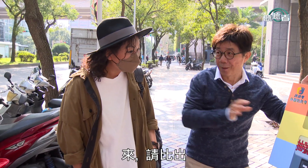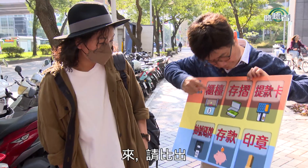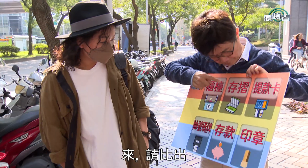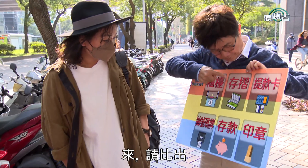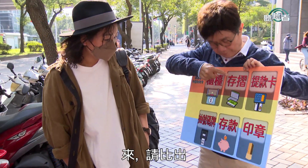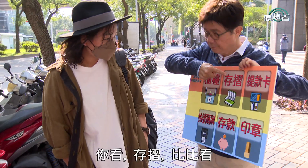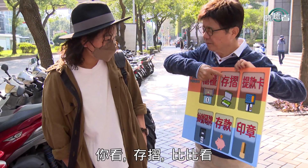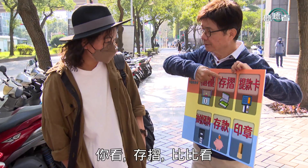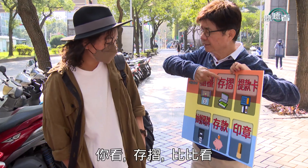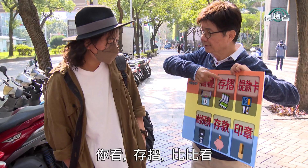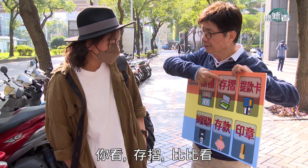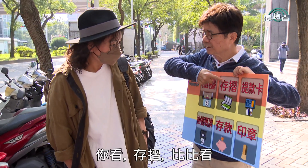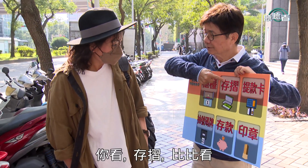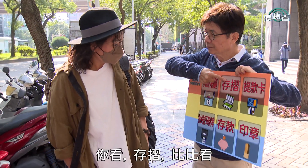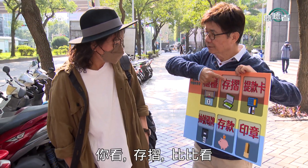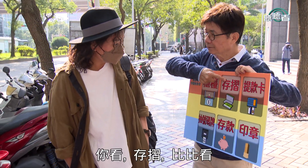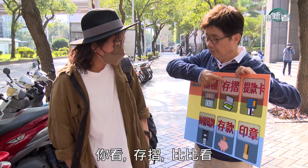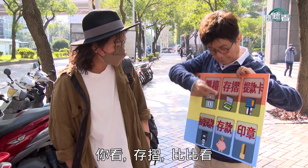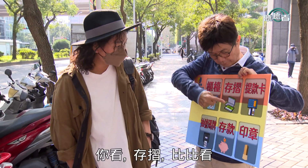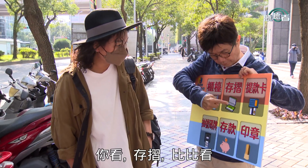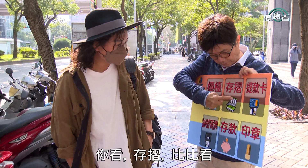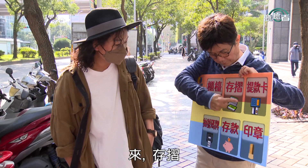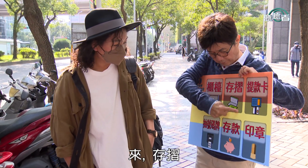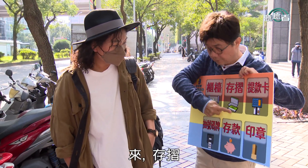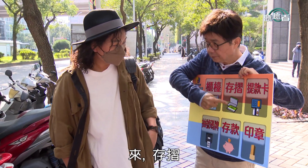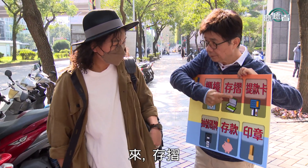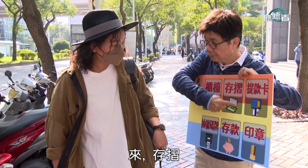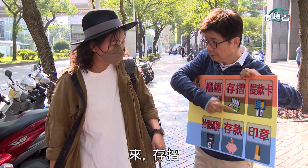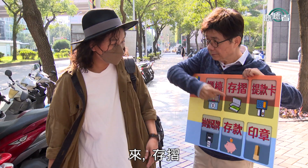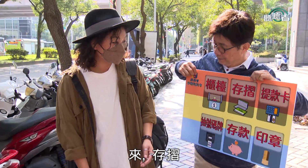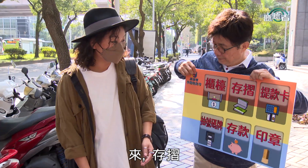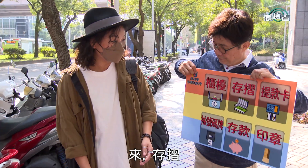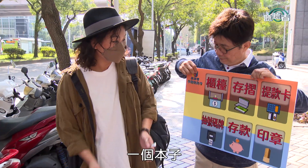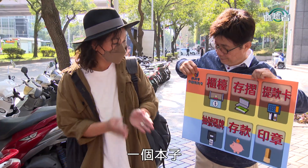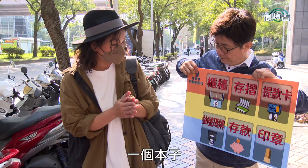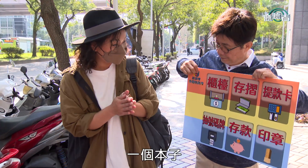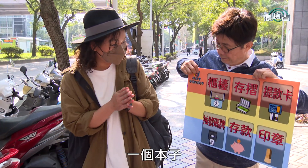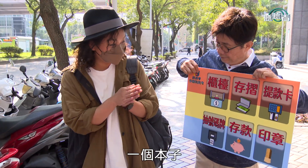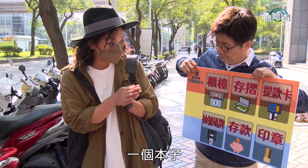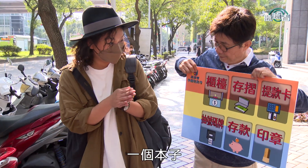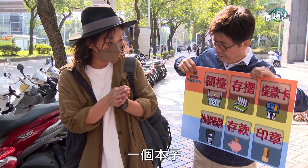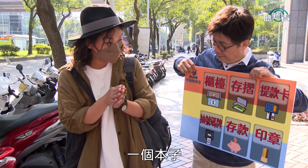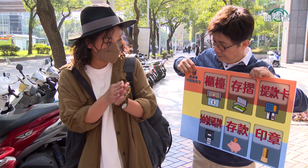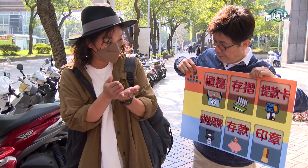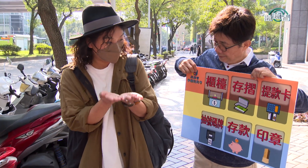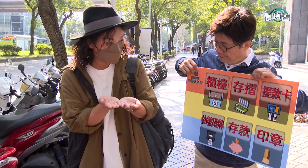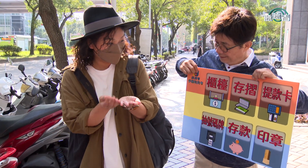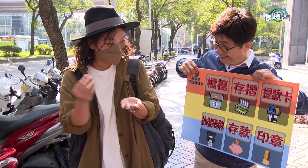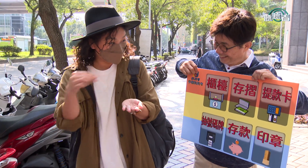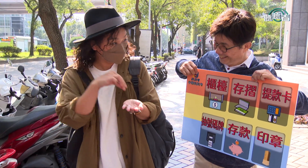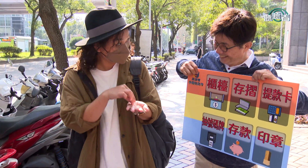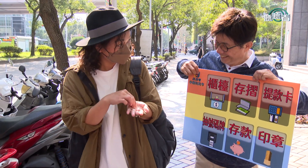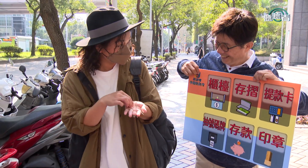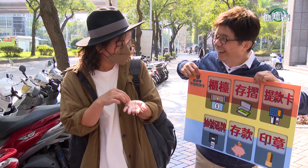出你看存折比比看来存折一个本子跟一个存折哎